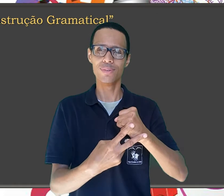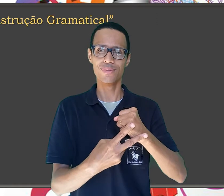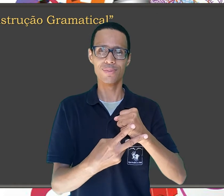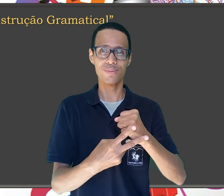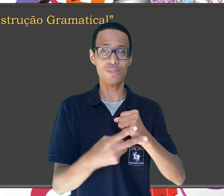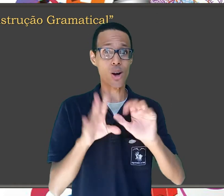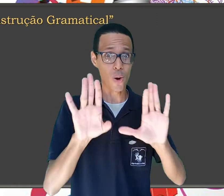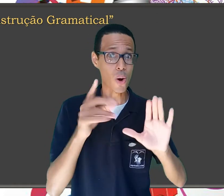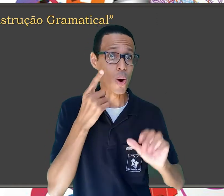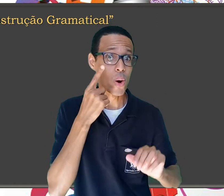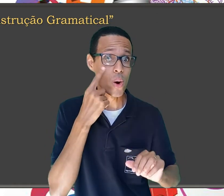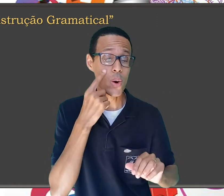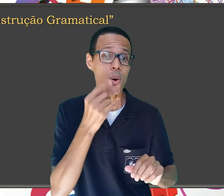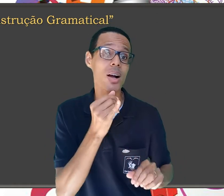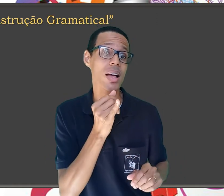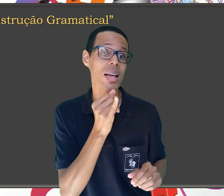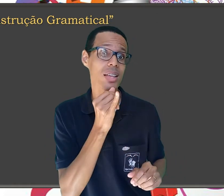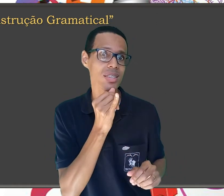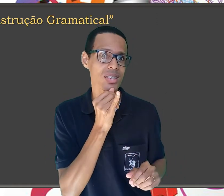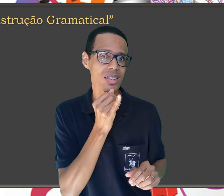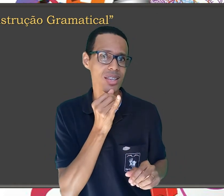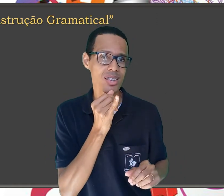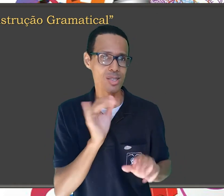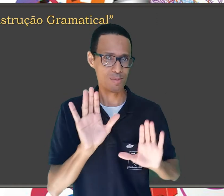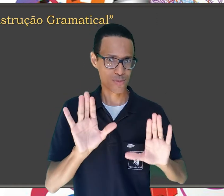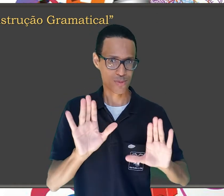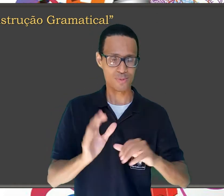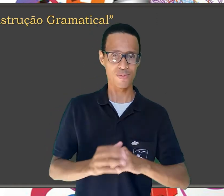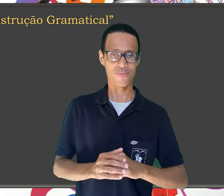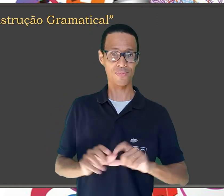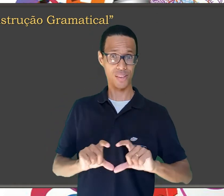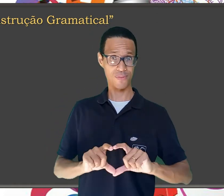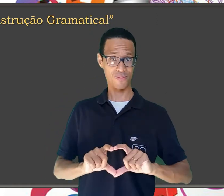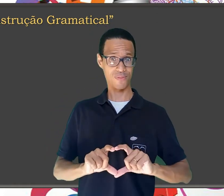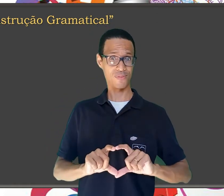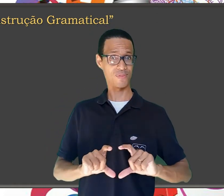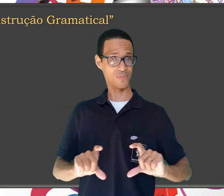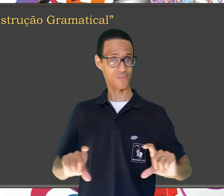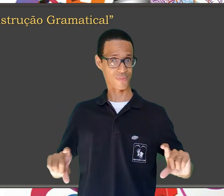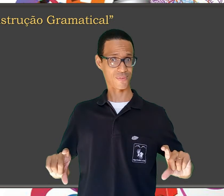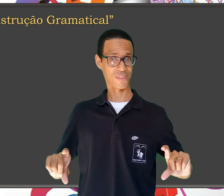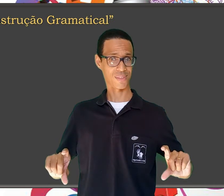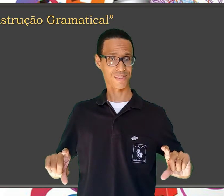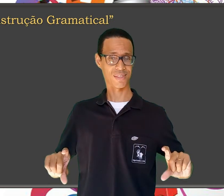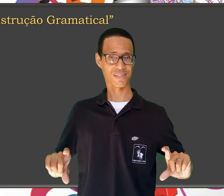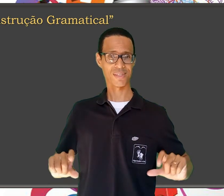será feito com ele? Vamos ver alguns exemplos. A frase é,